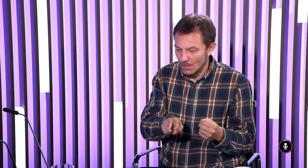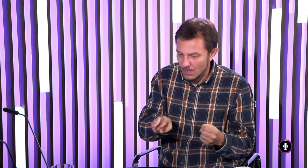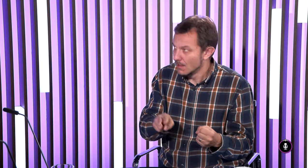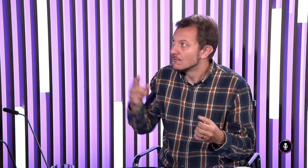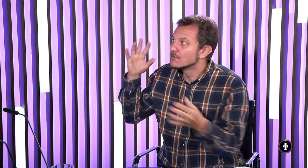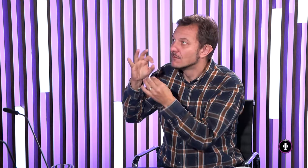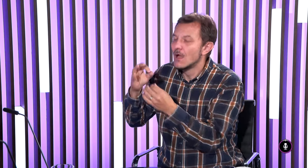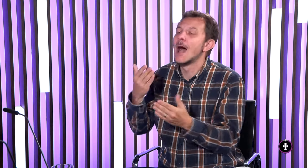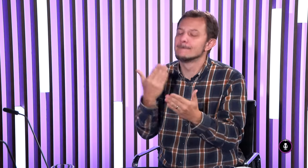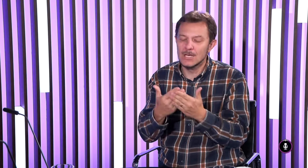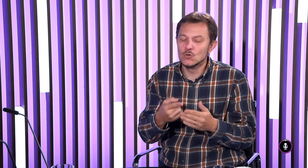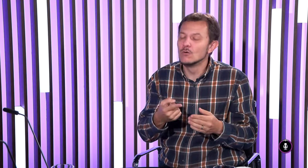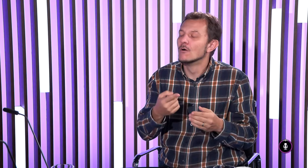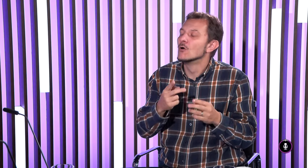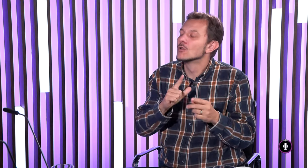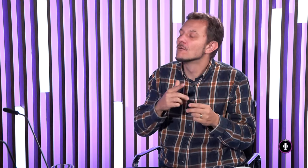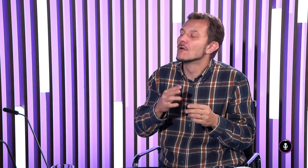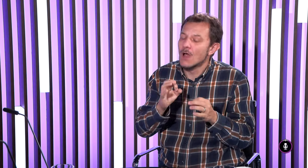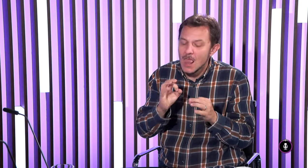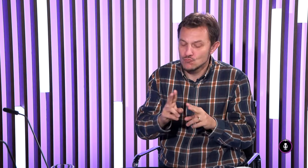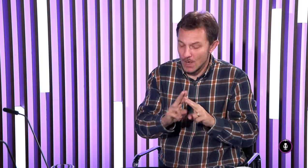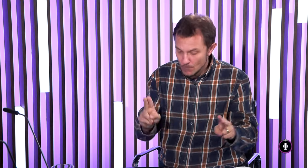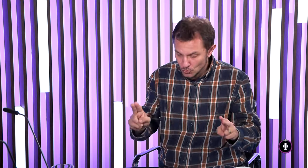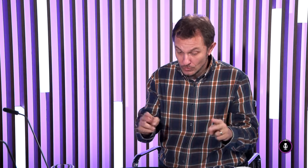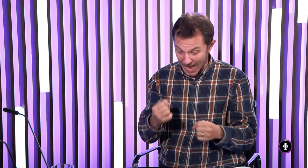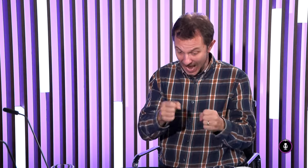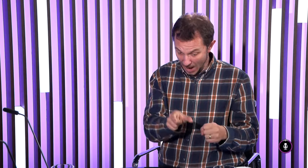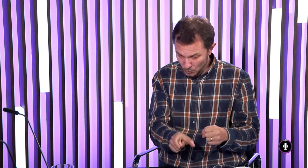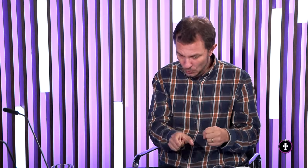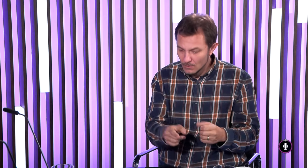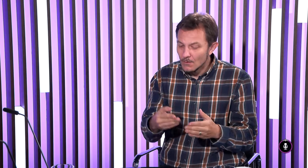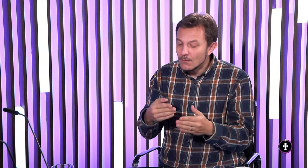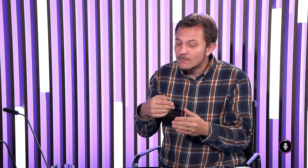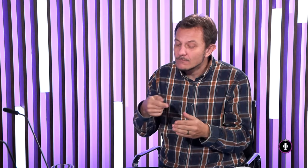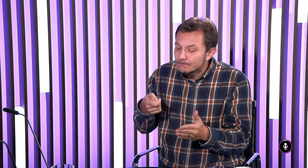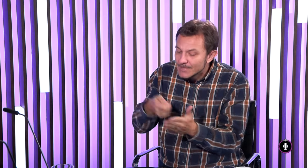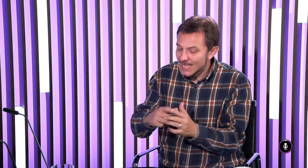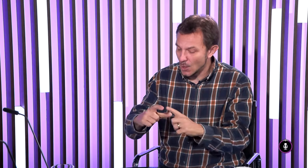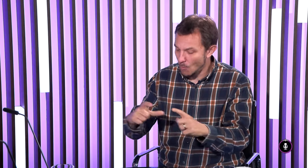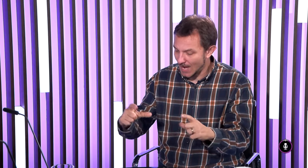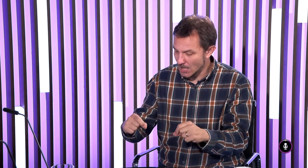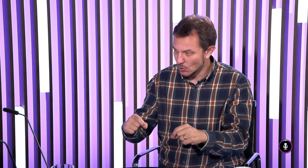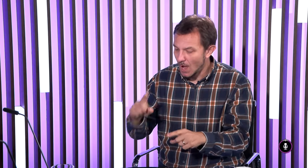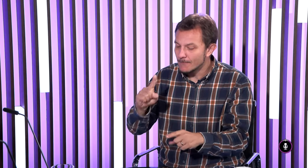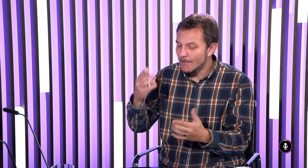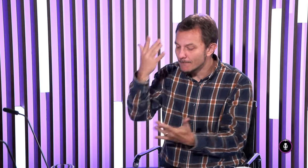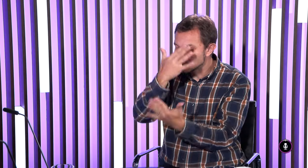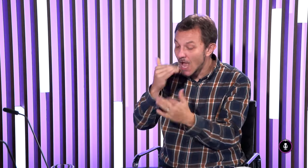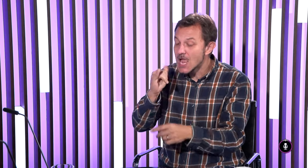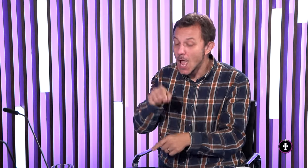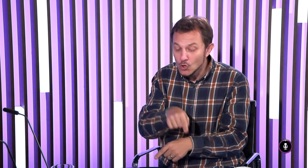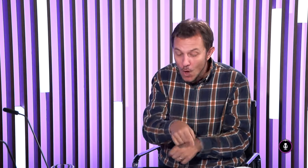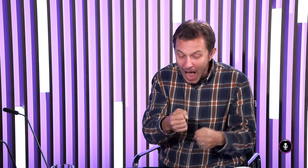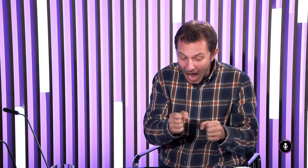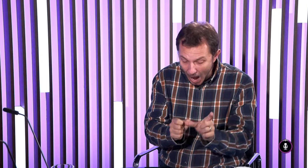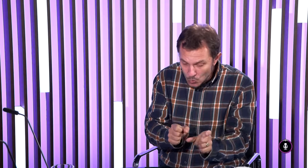auto súvisí, s tým skutočným zvukom napríklad vonku. Lepšia možnosť je potom, že ak vidíme auto, tak ešte doplni